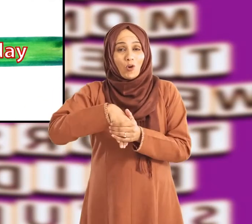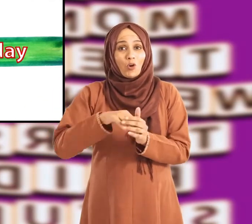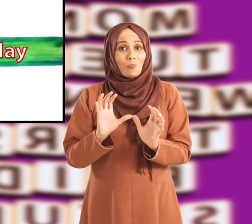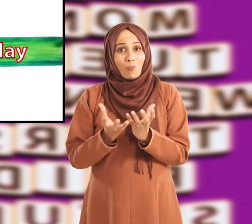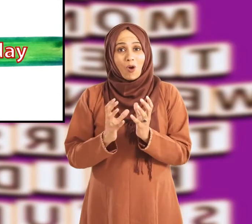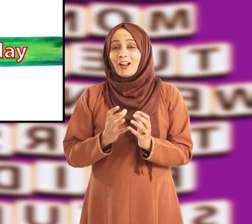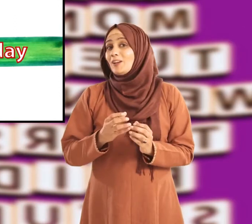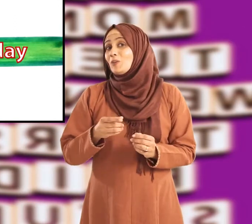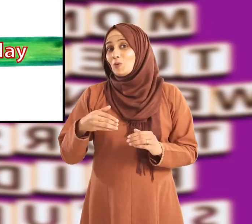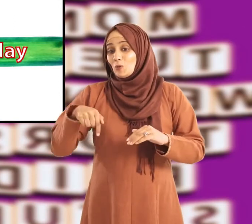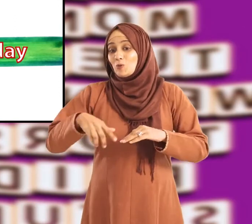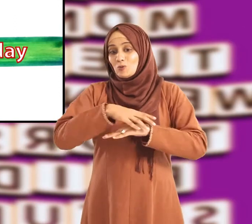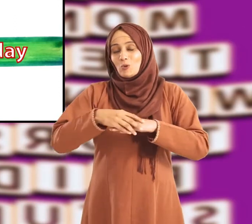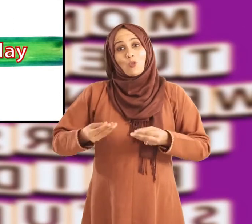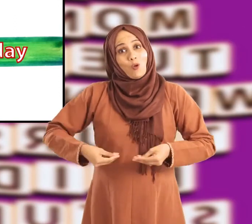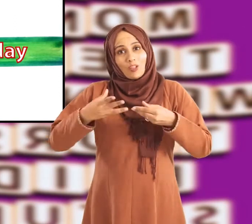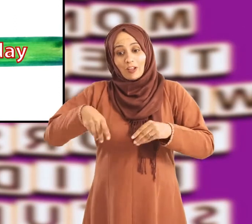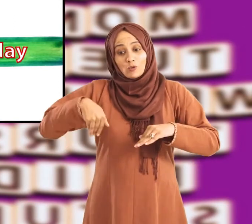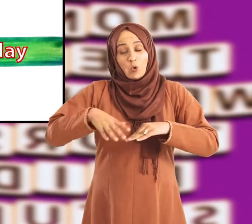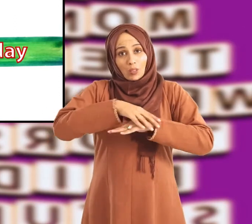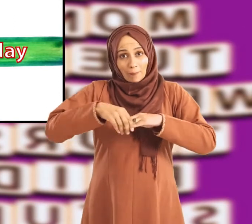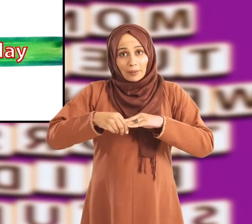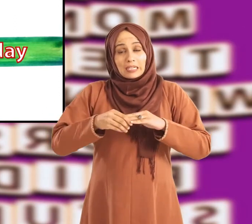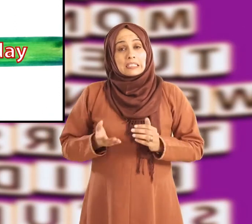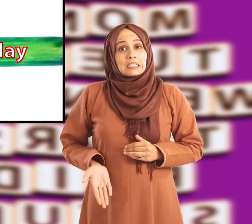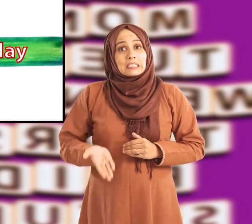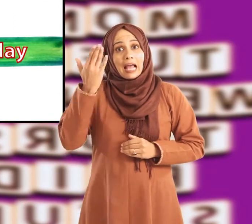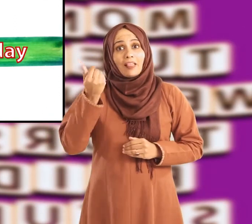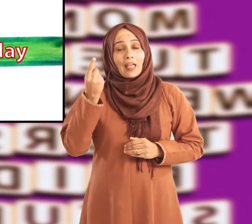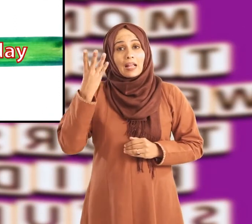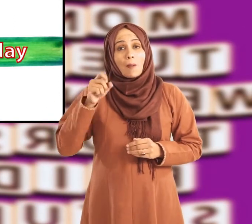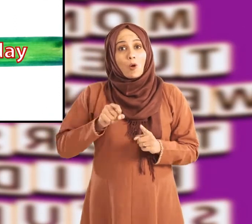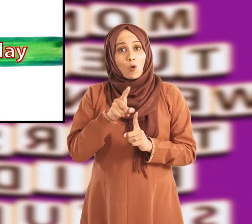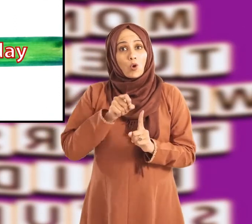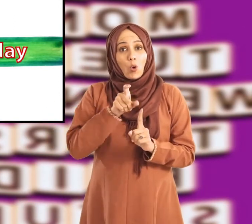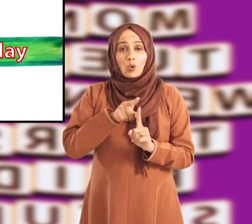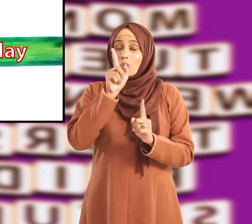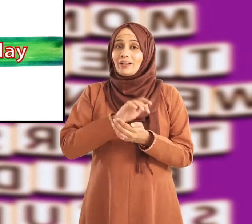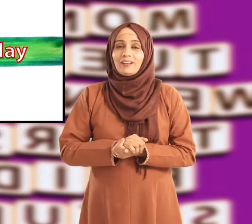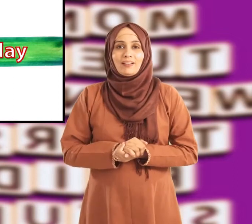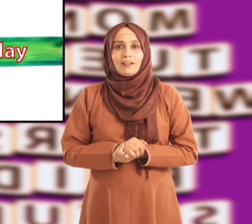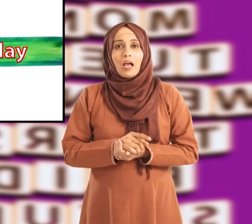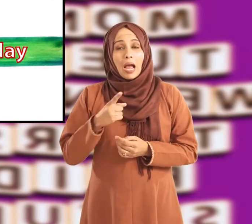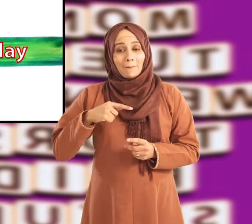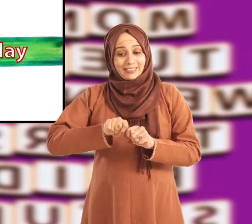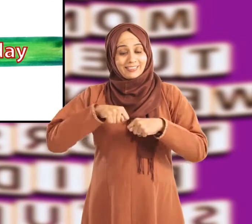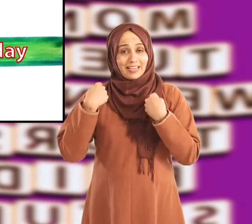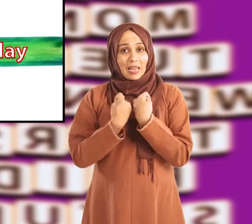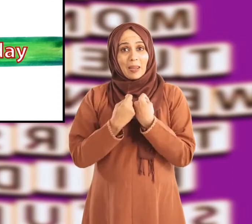مل جائیں ان شیوز کو پہن کر وہ سب سے زیادہ گولز کر سکے گا اور اپنی ٹیم کو گیم جتوا دے